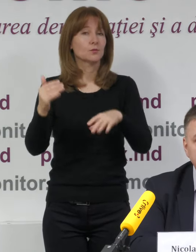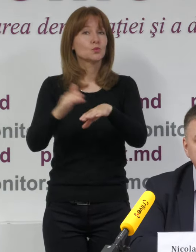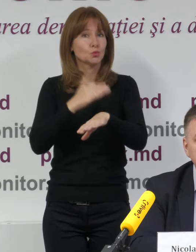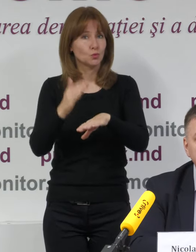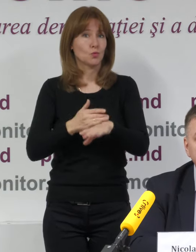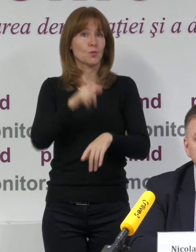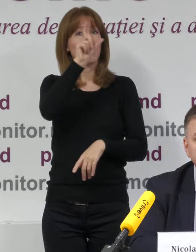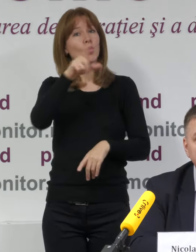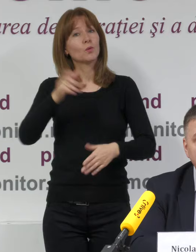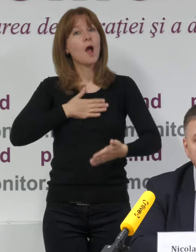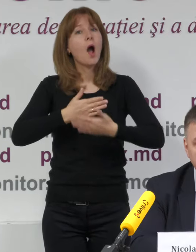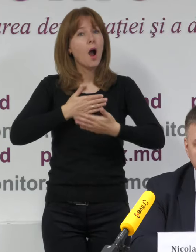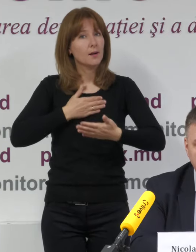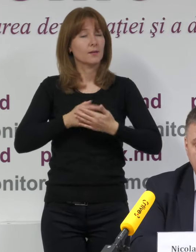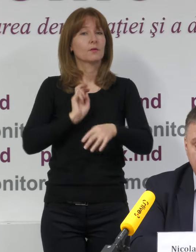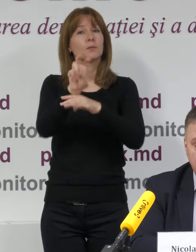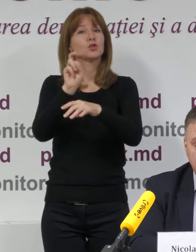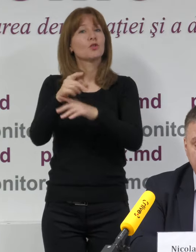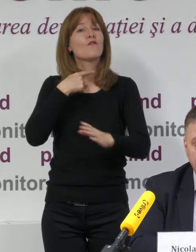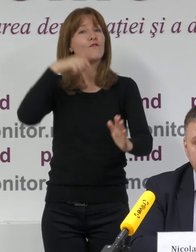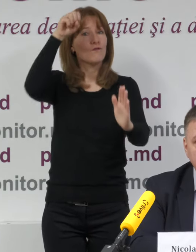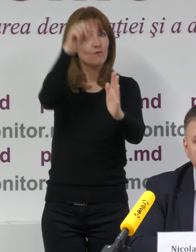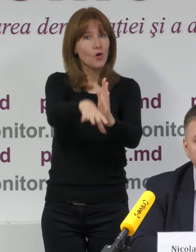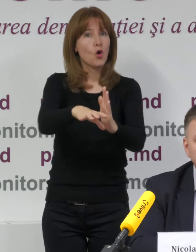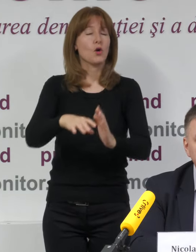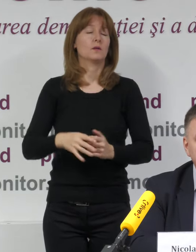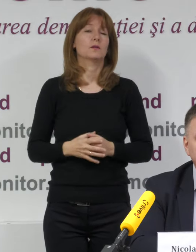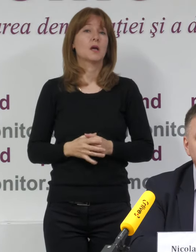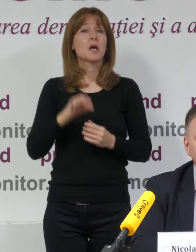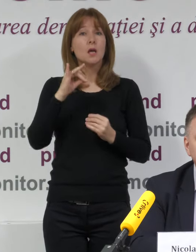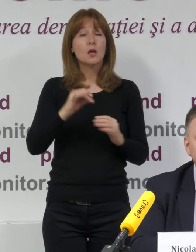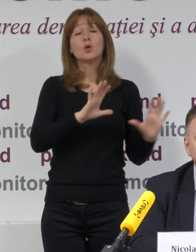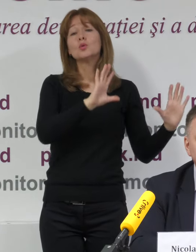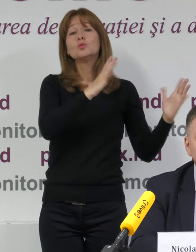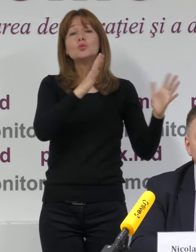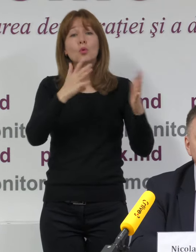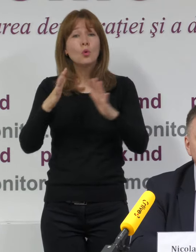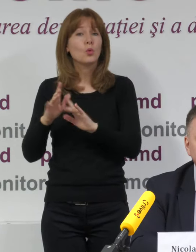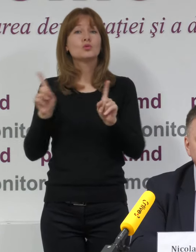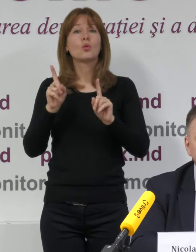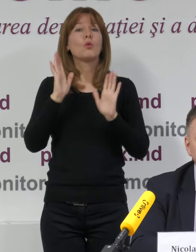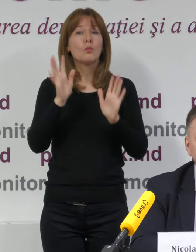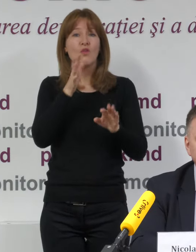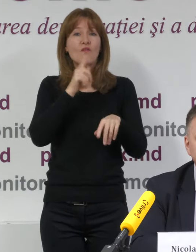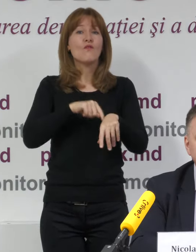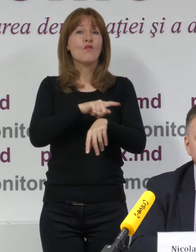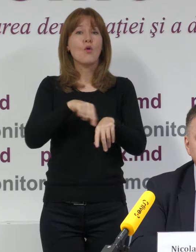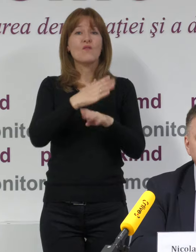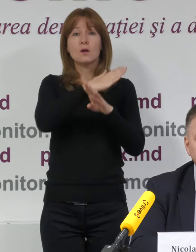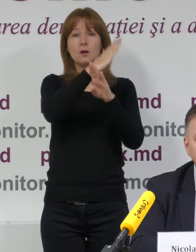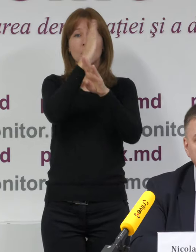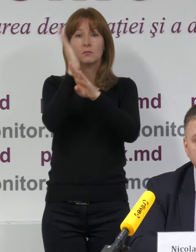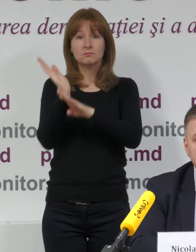cetățenii să participe activ la vot, iar acele fenomene despre care am vorbit pe parcursul campaniei electorale,